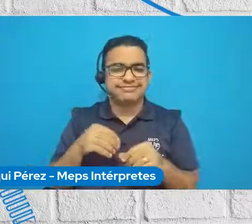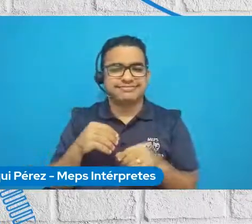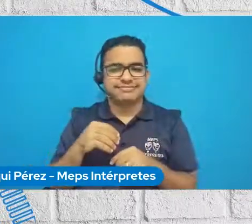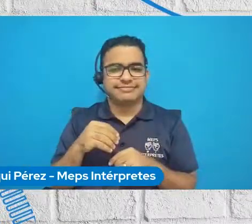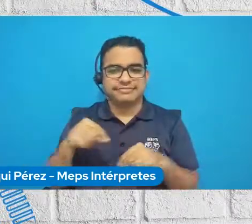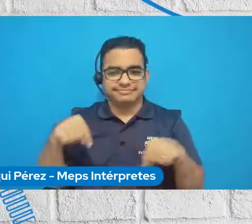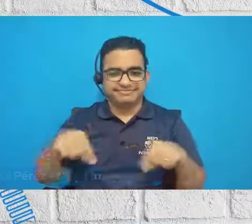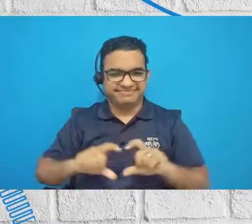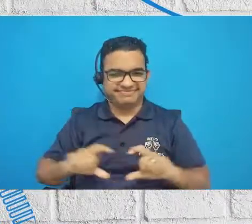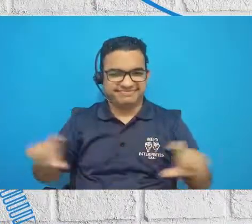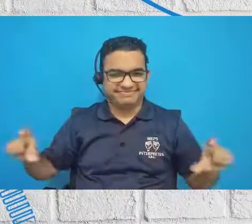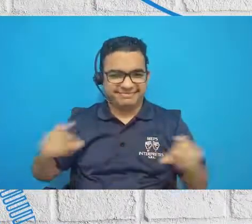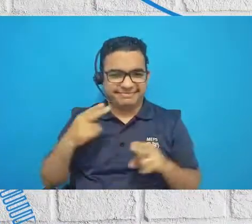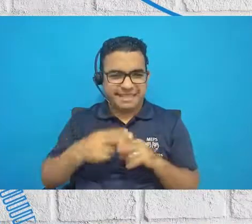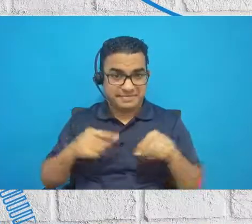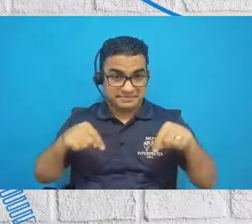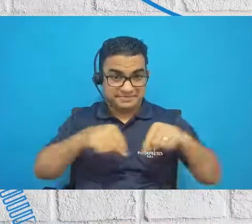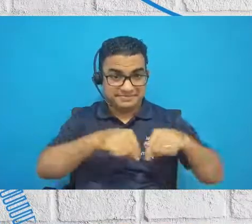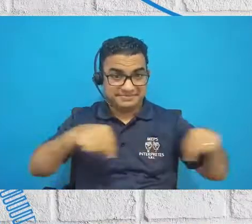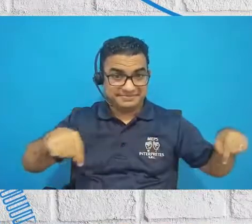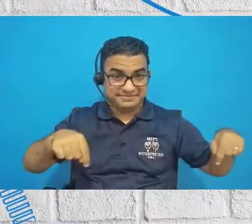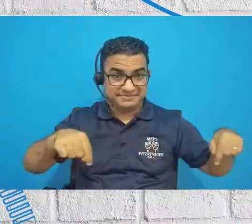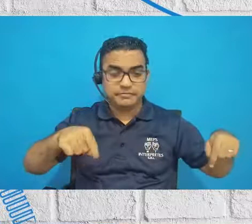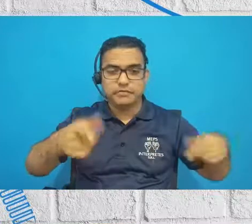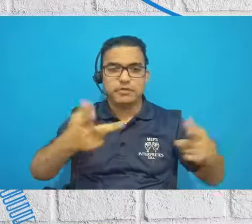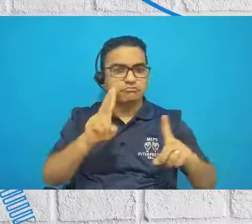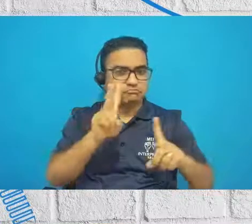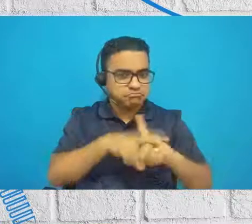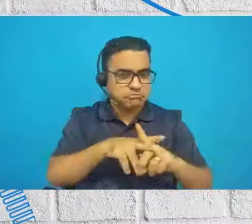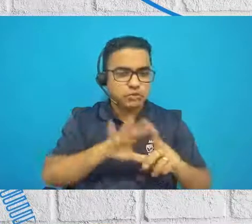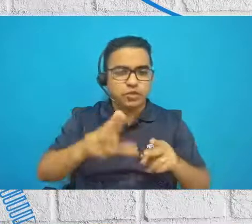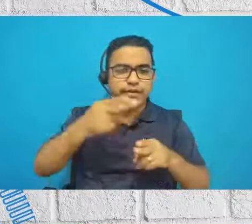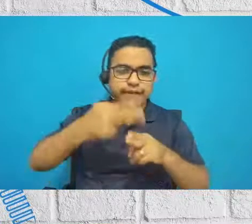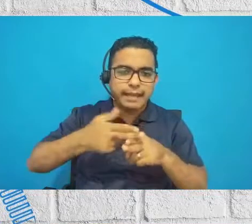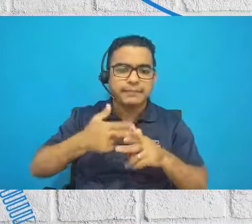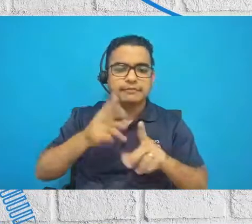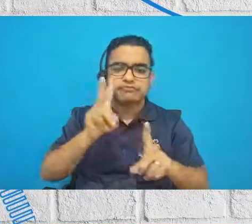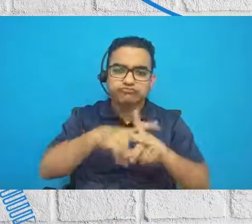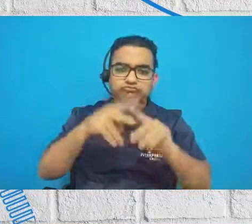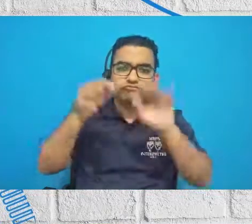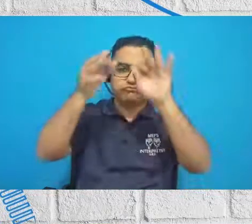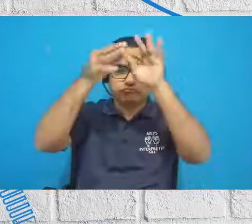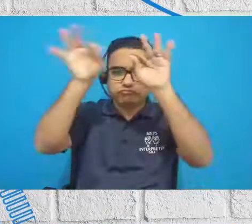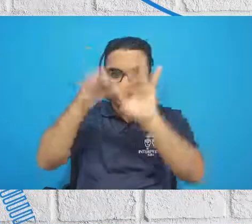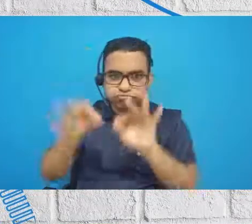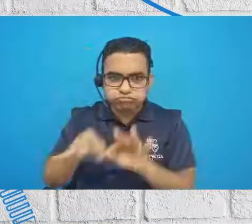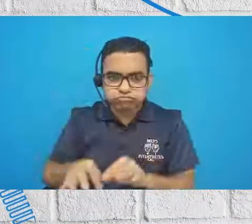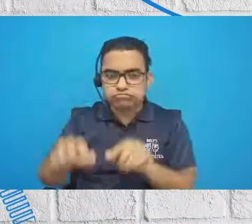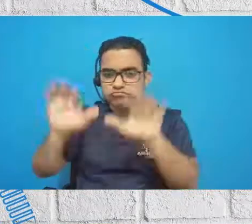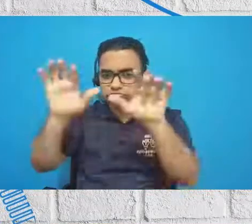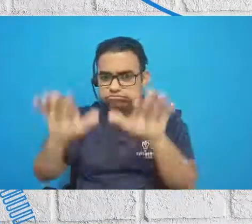que va a aparecer a continuación. La plataforma es www.vmam